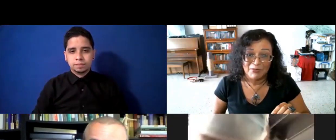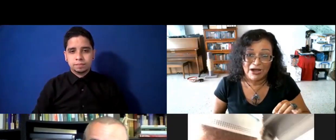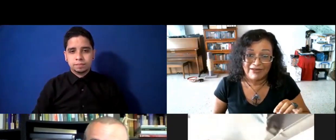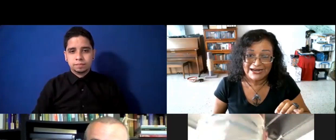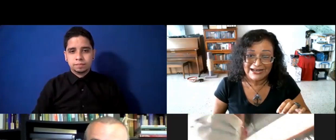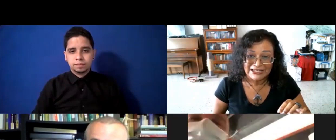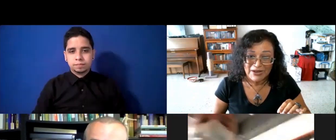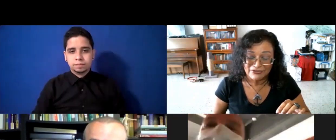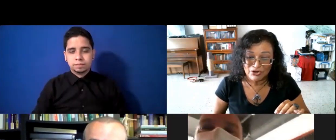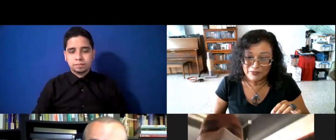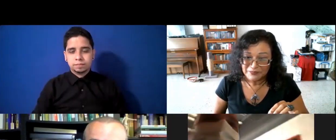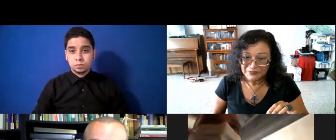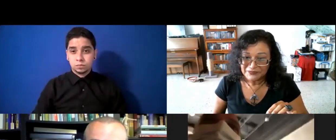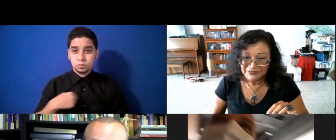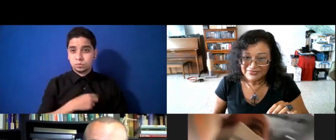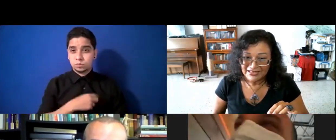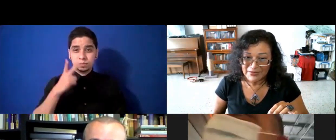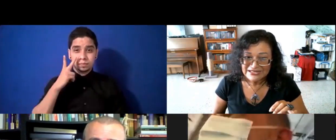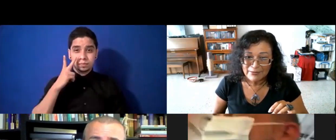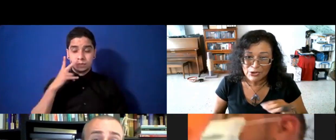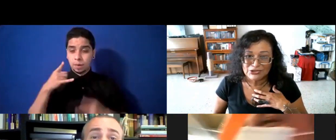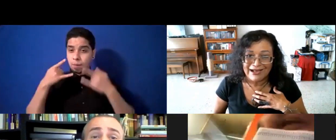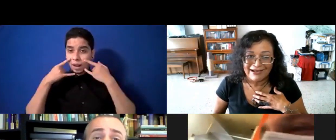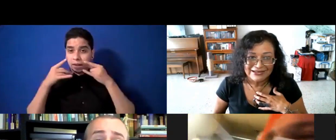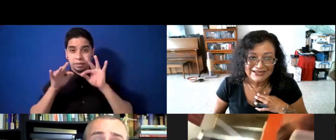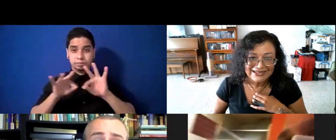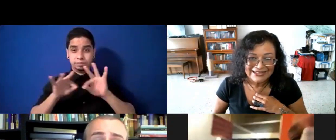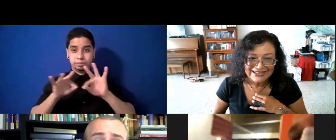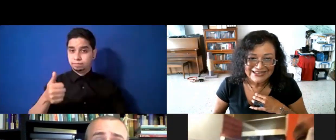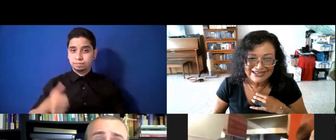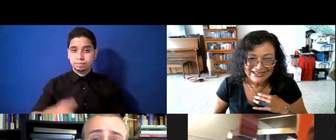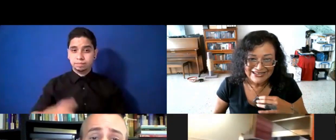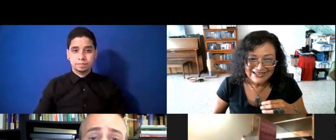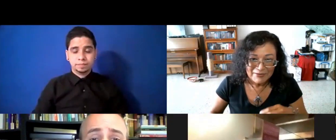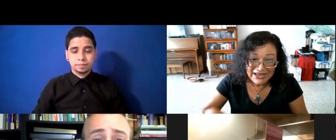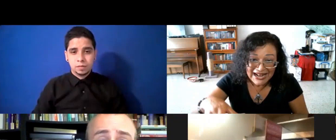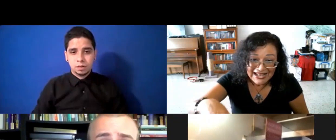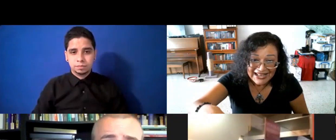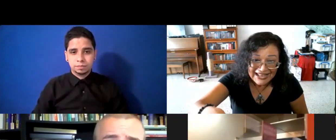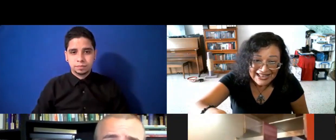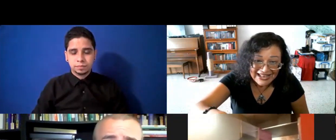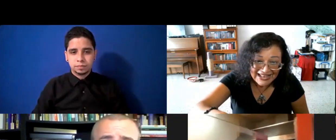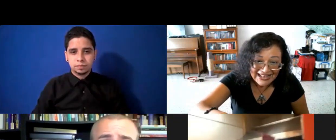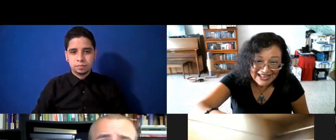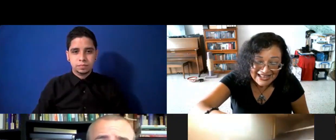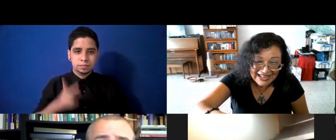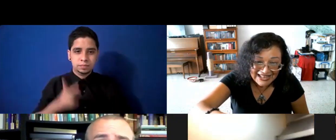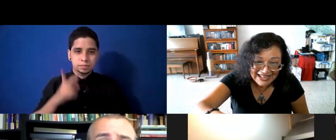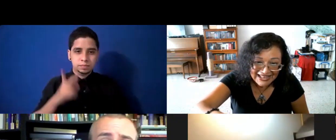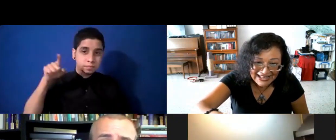vamos a ver, el espacio, pizabrosa, que, vaya buscando, está, no, mira,